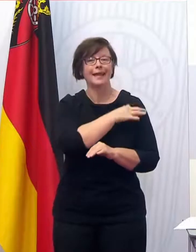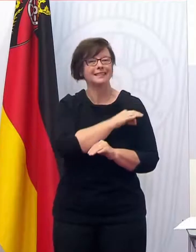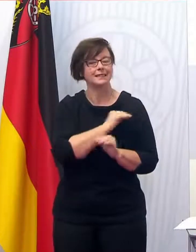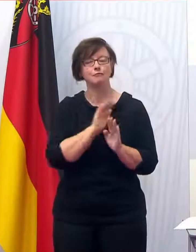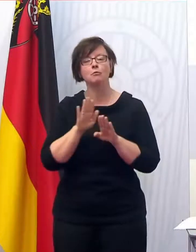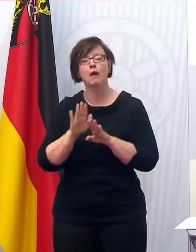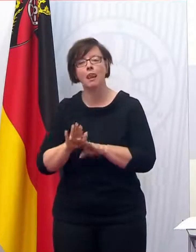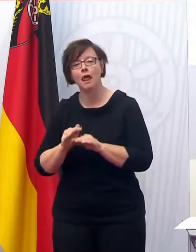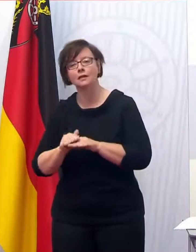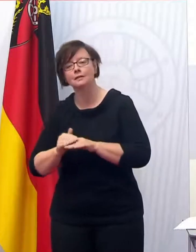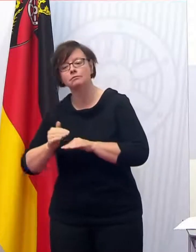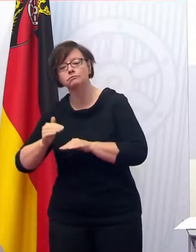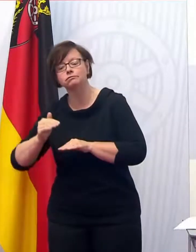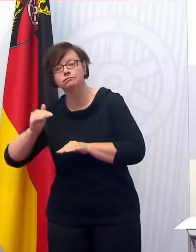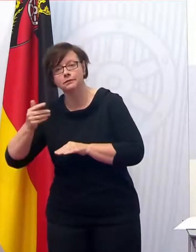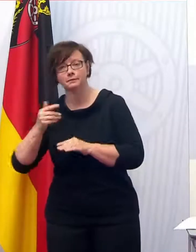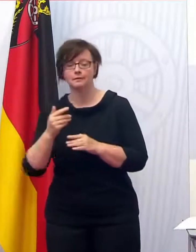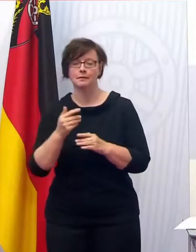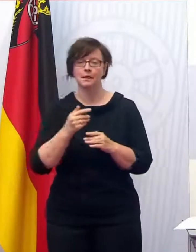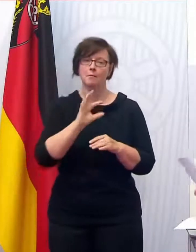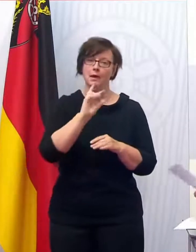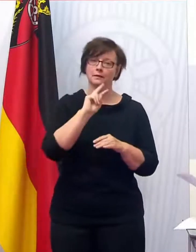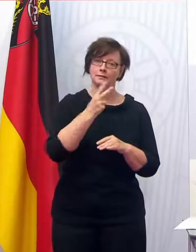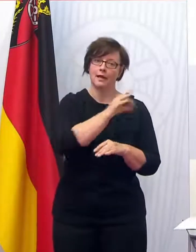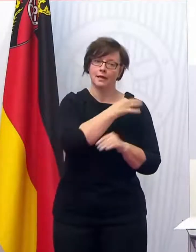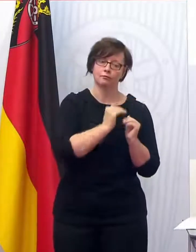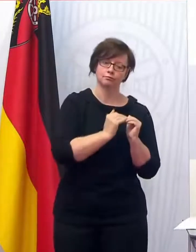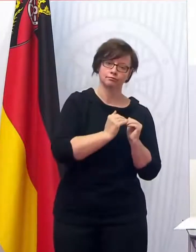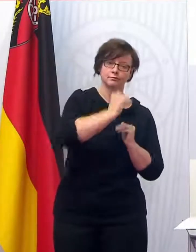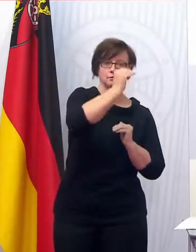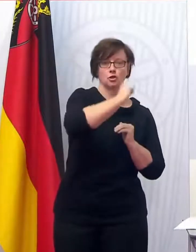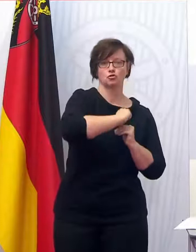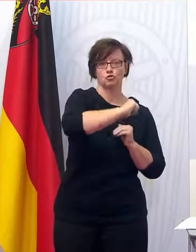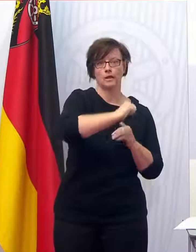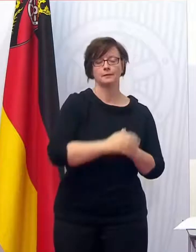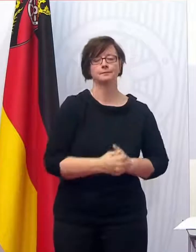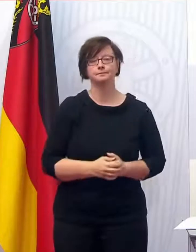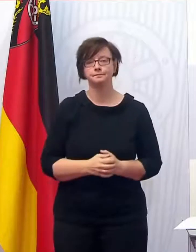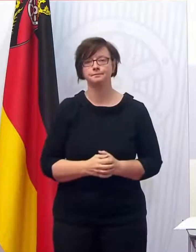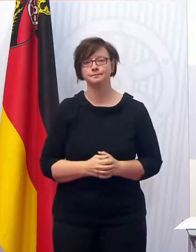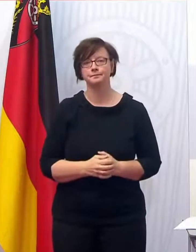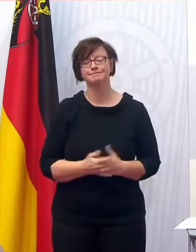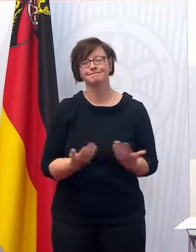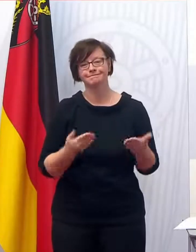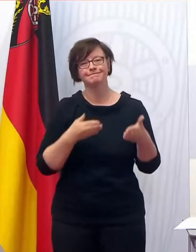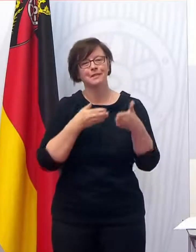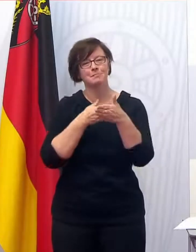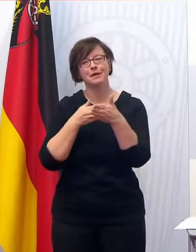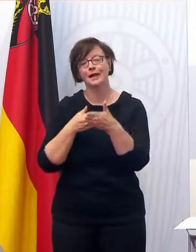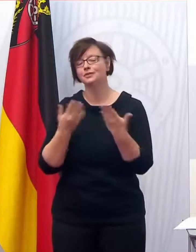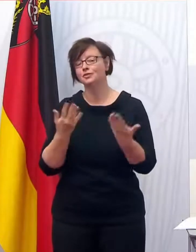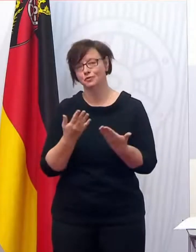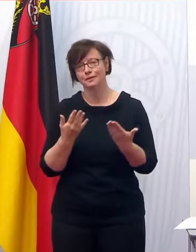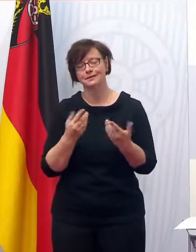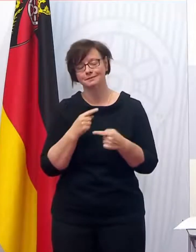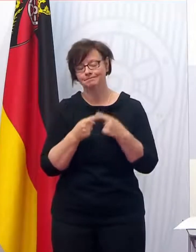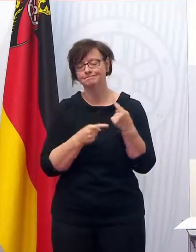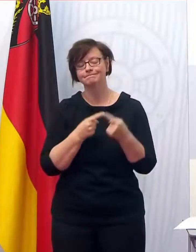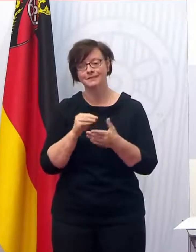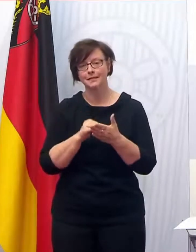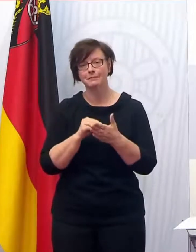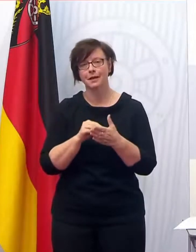schnell geht, wie die Menge von 1,5 Millionen Impfstoffdosen erscheinen lässt. Limitierender Faktor ist demnach immer noch